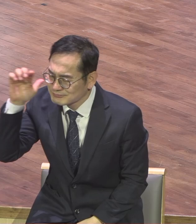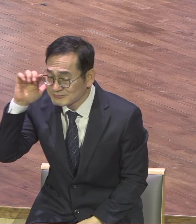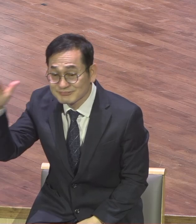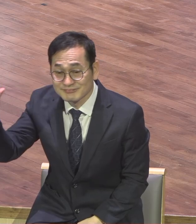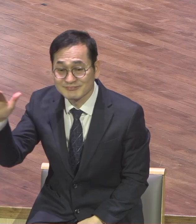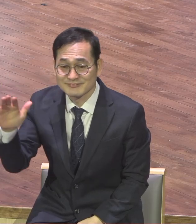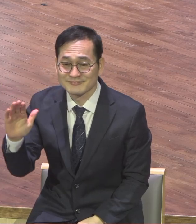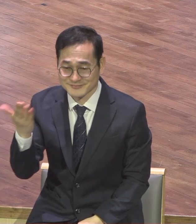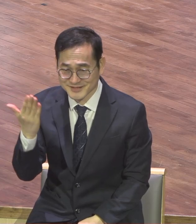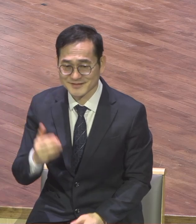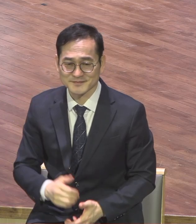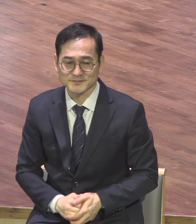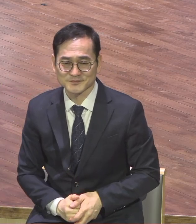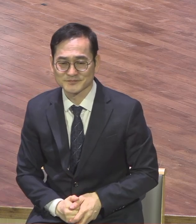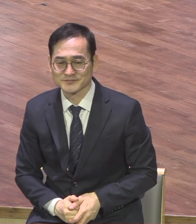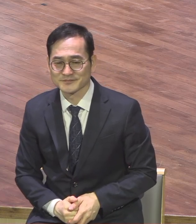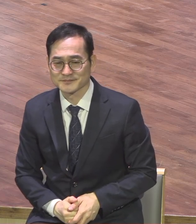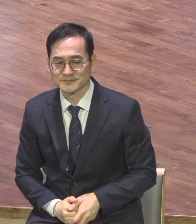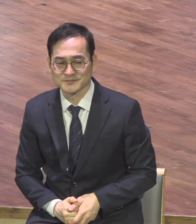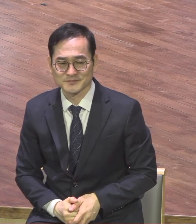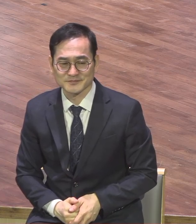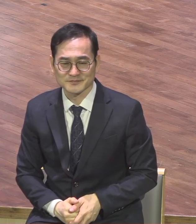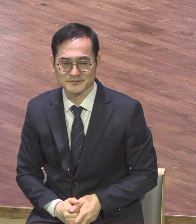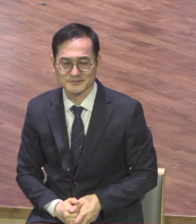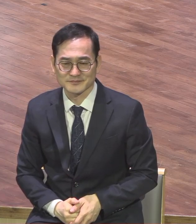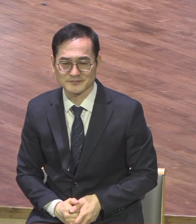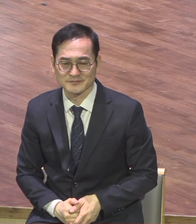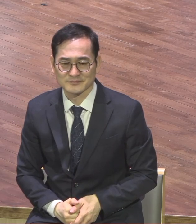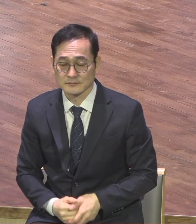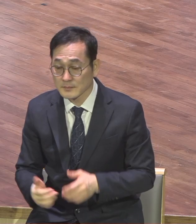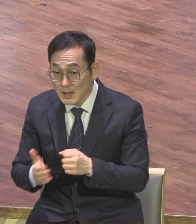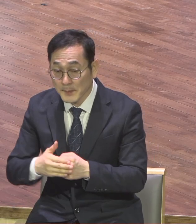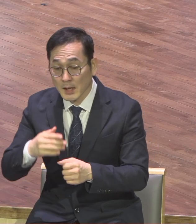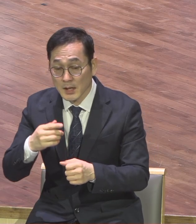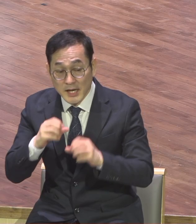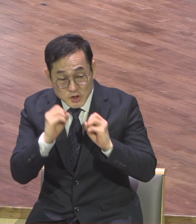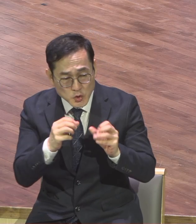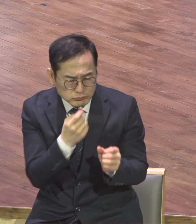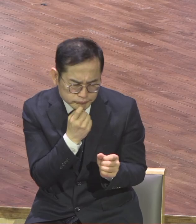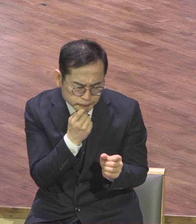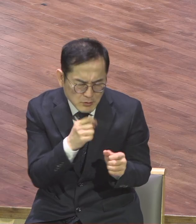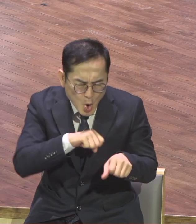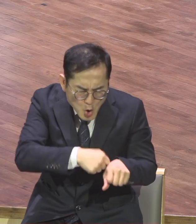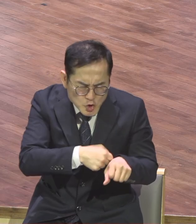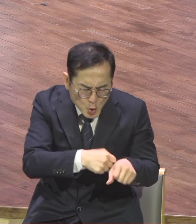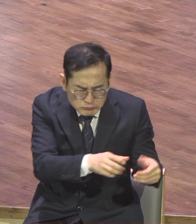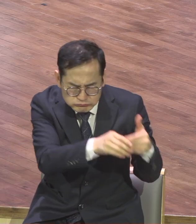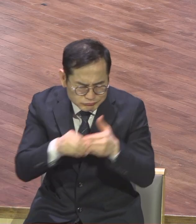마음을 가지게 되죠 그래서 전통하는 게 아니에요 되어지는 것이다 되어지죠